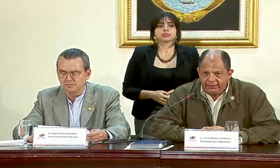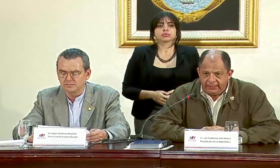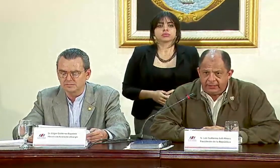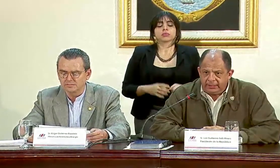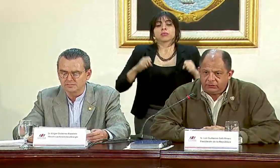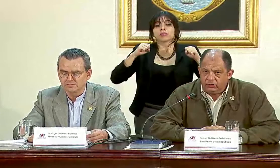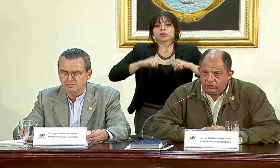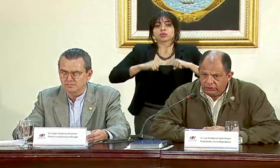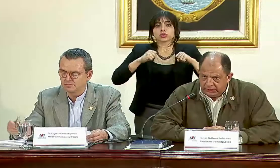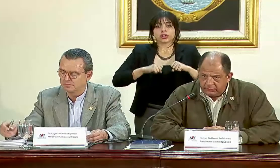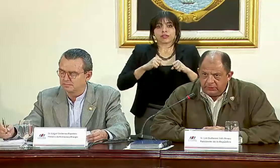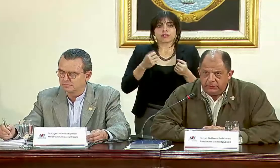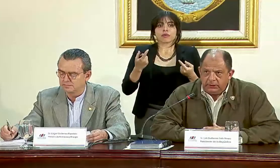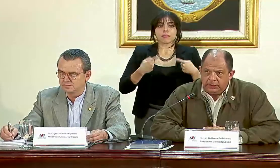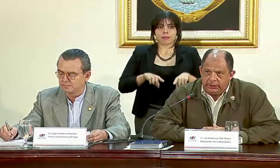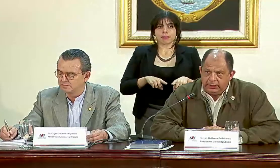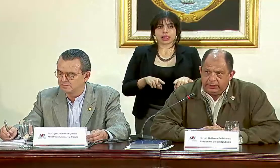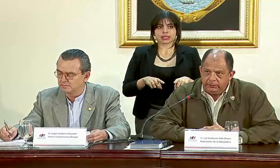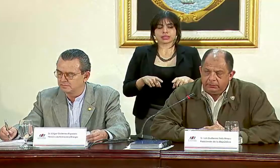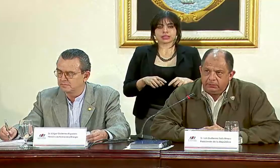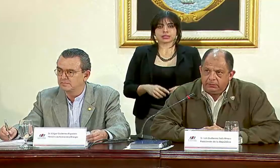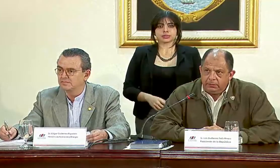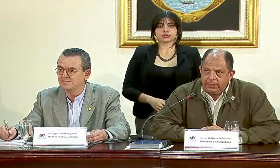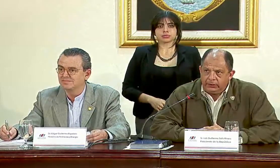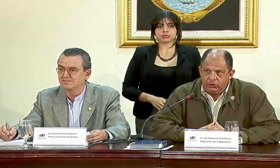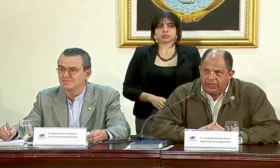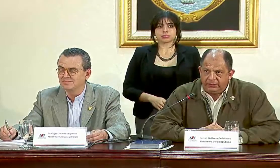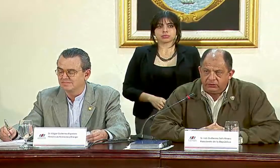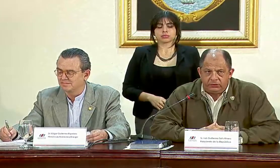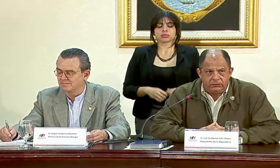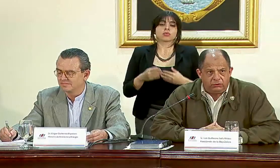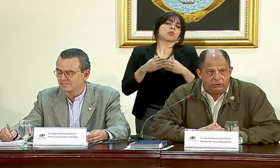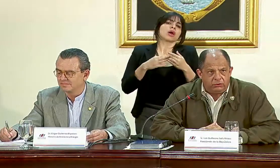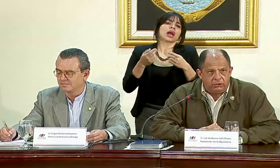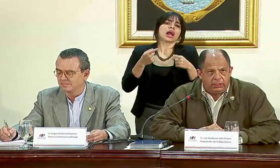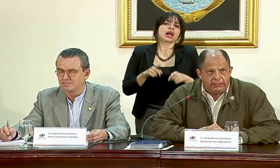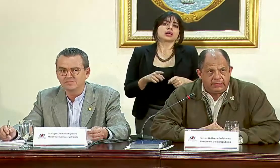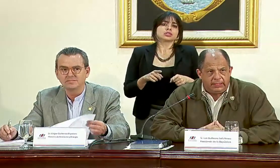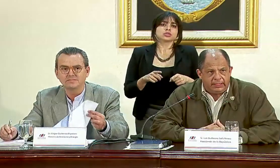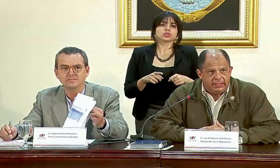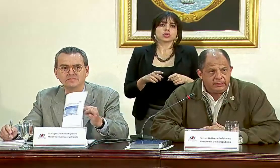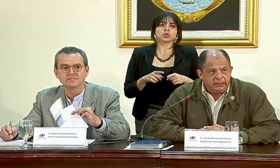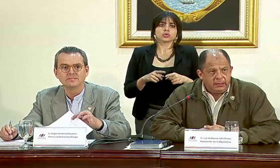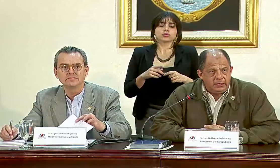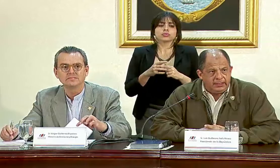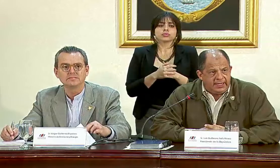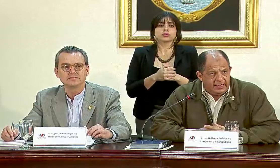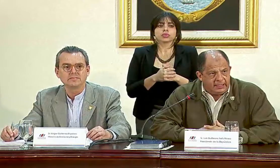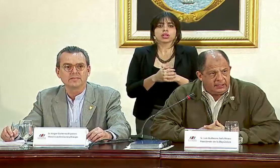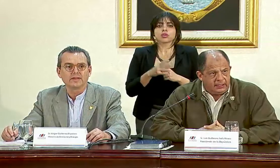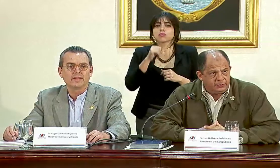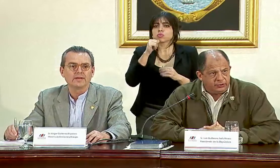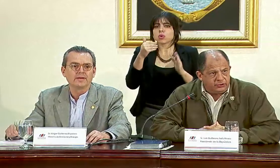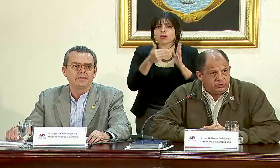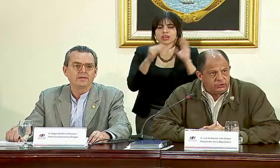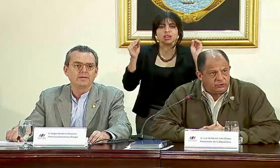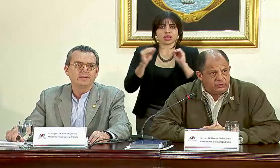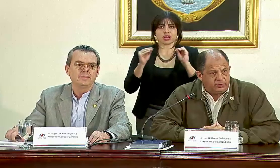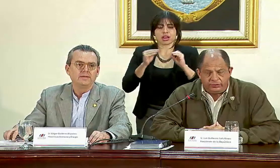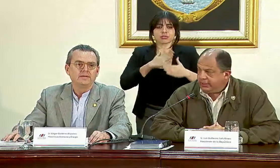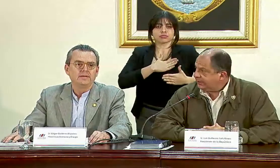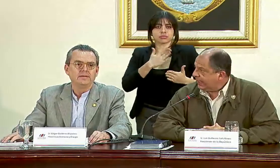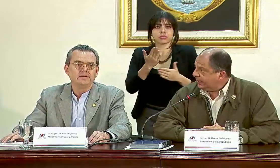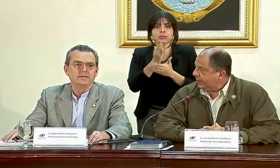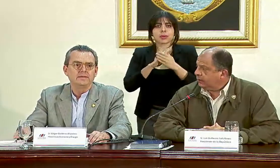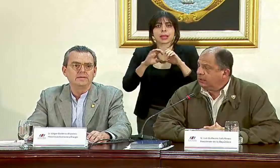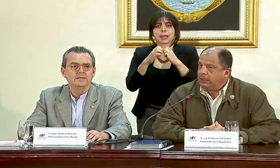Podría ser que esto ocurra. En todo caso, no alteraría en nada la disposición de